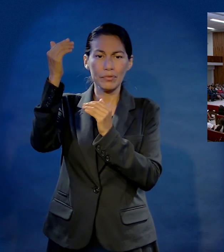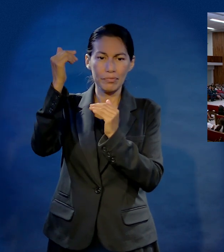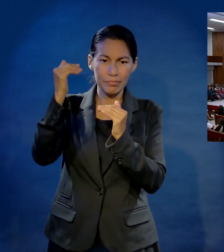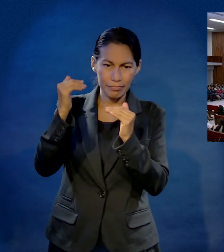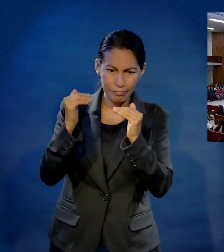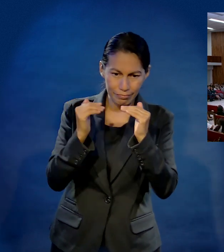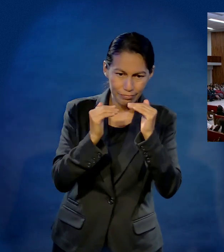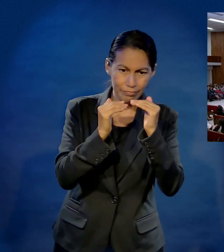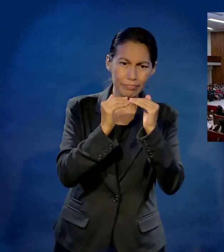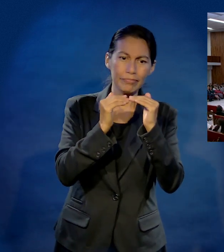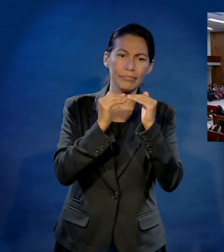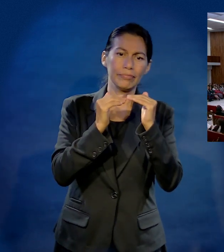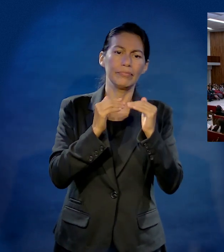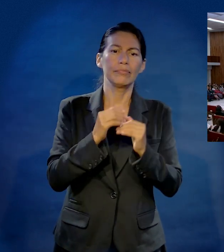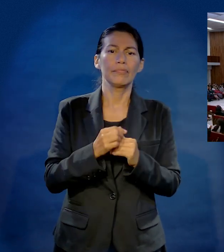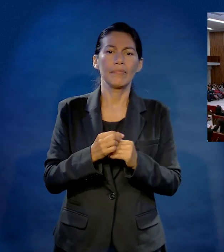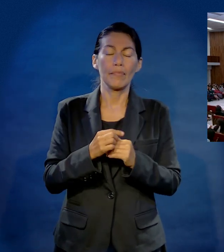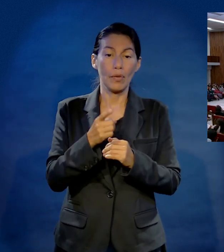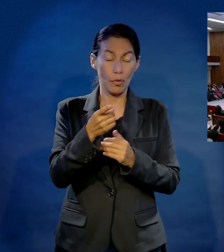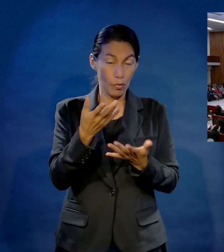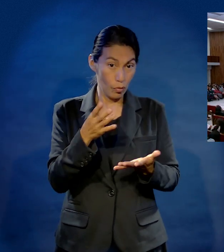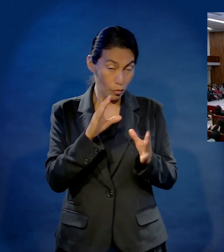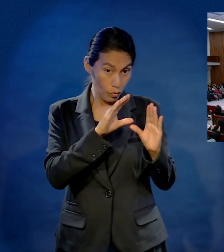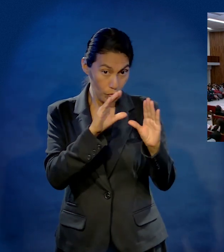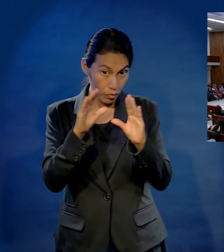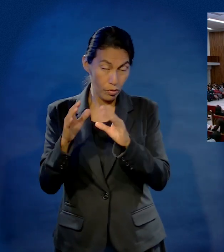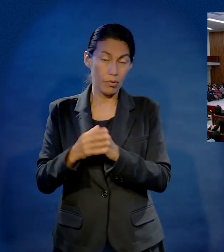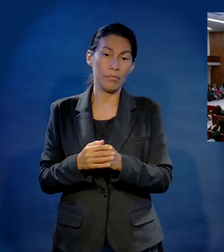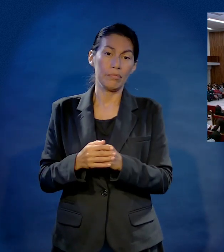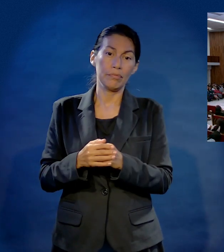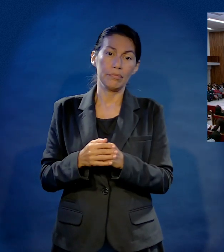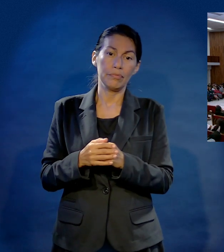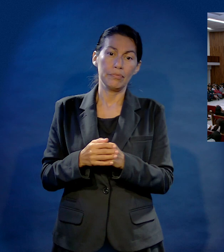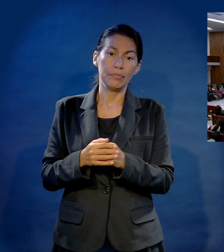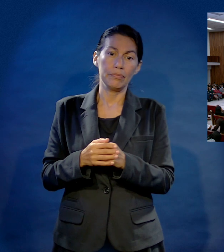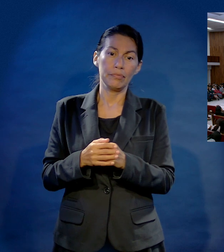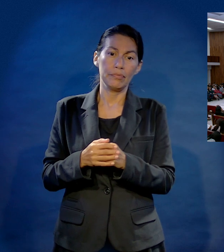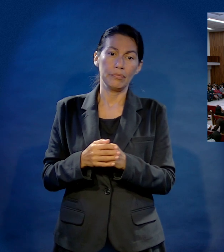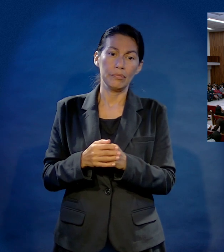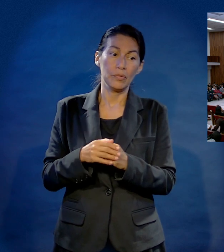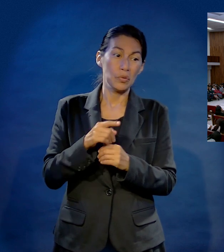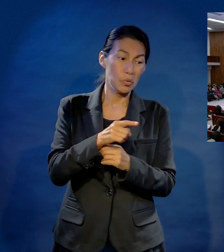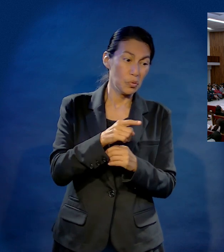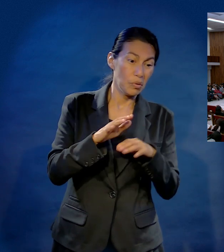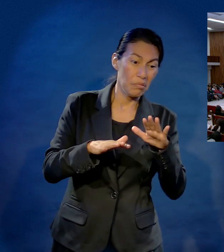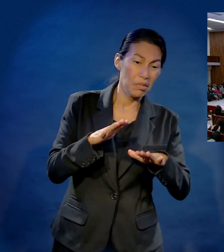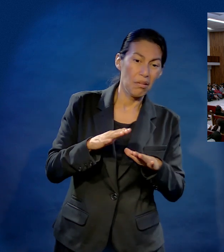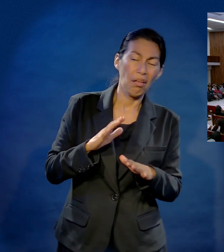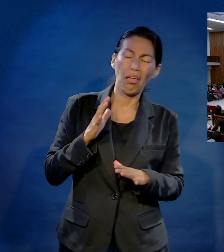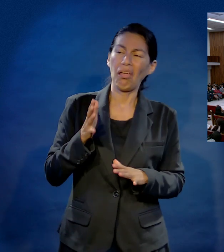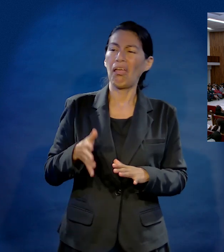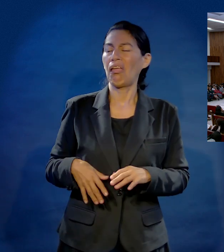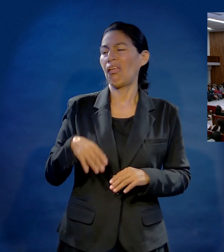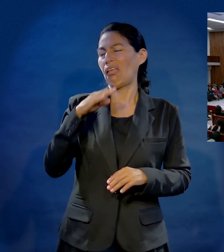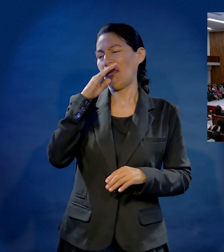delante de Dios es la verdadera grandeza y es importante que te ubiques pronto antes que la vida lo haga por ti.